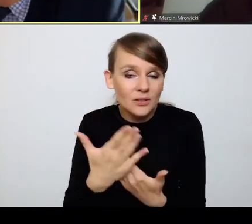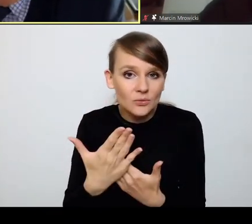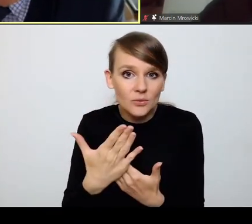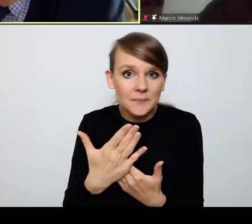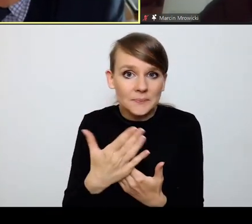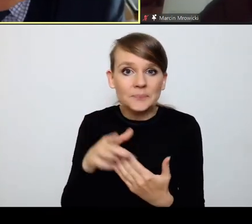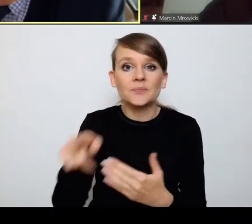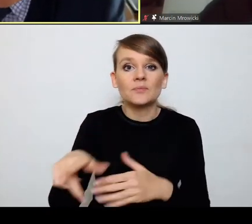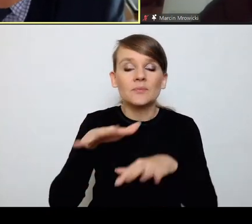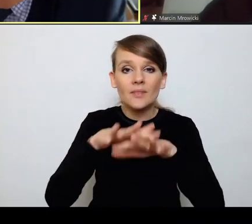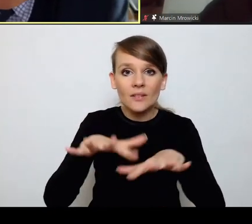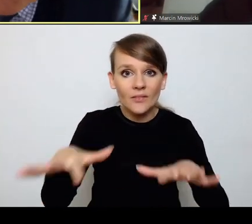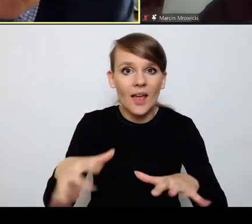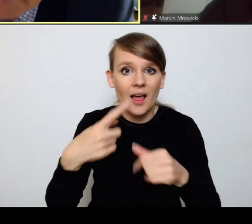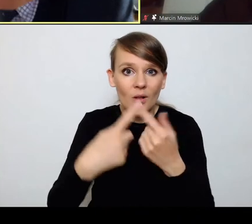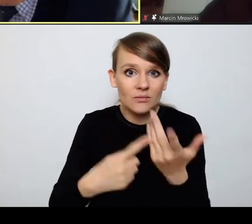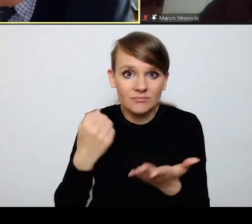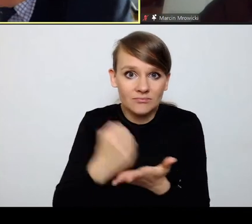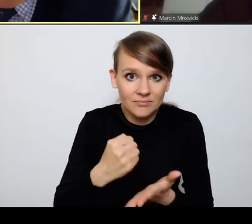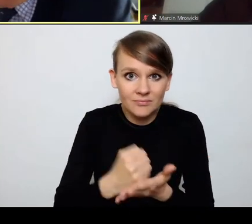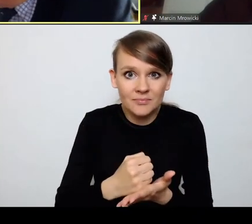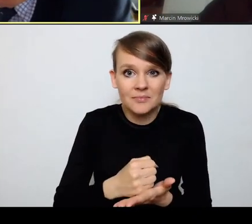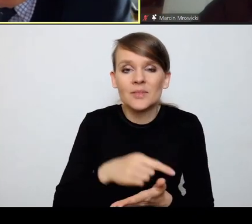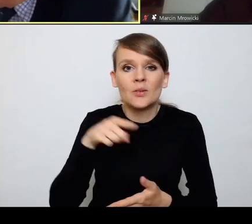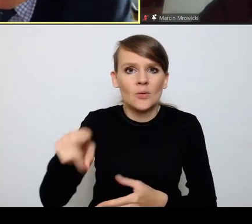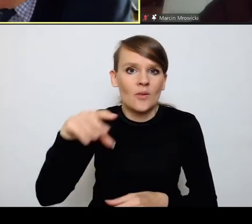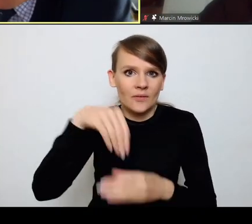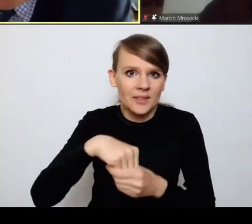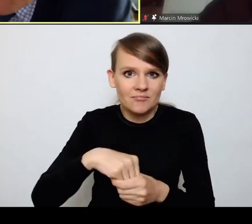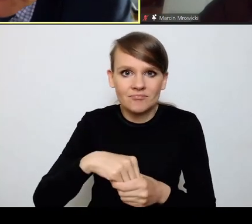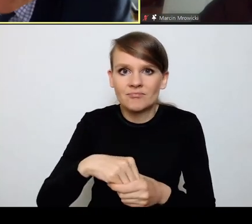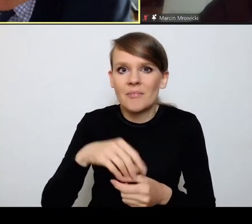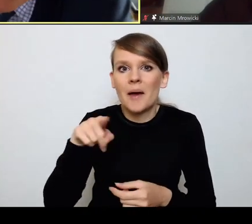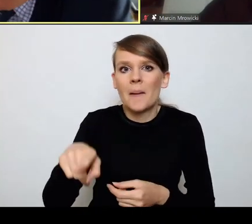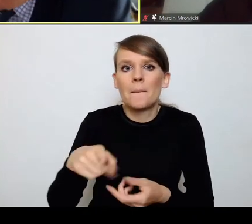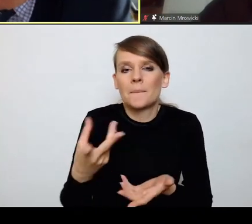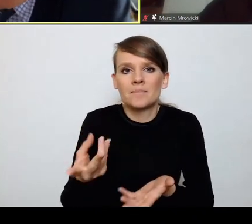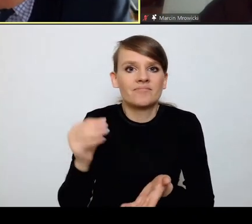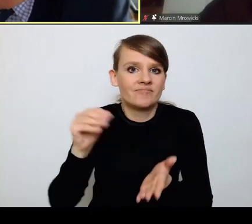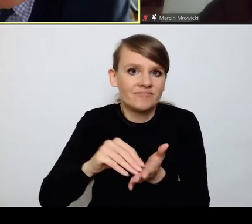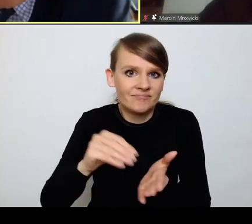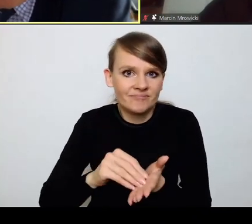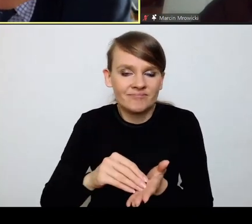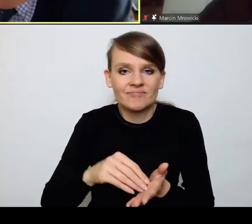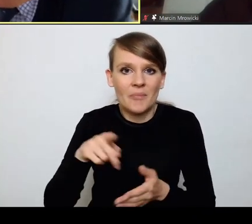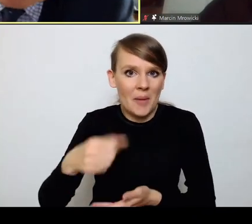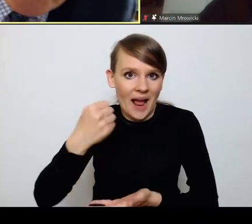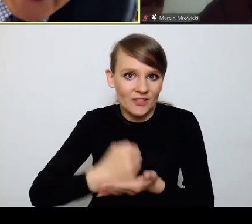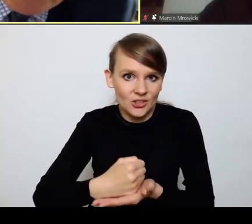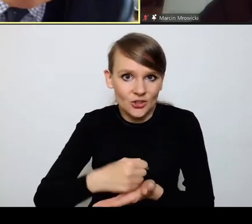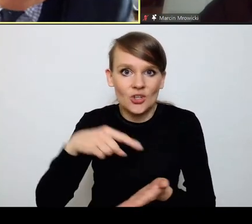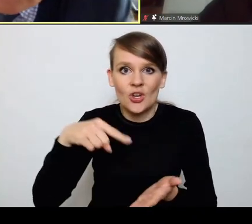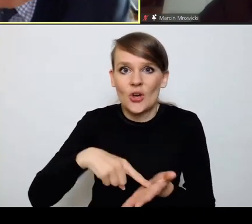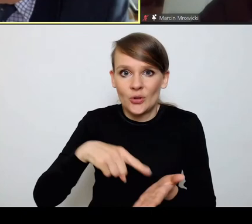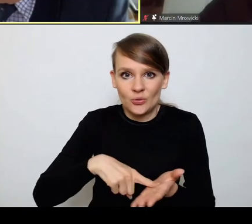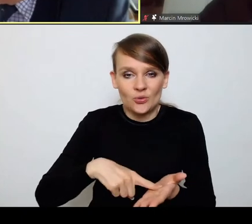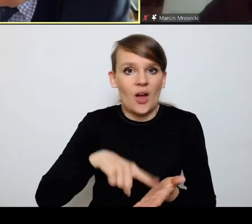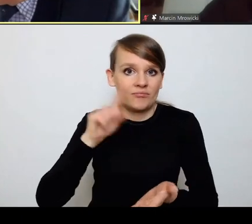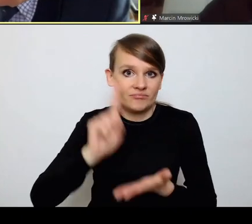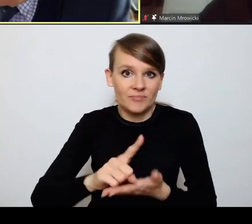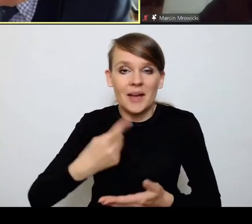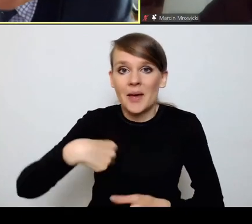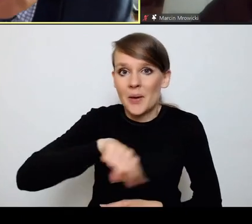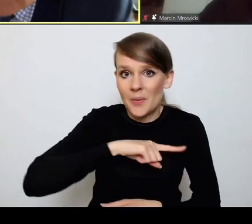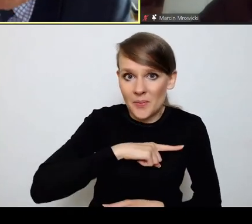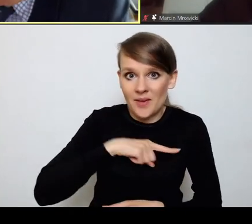wielu kwestiach ten pragmatyzm taki prawniczy zwycięża i to, że pochodzimy z takiej czy innej kultury